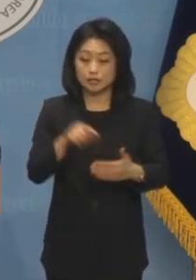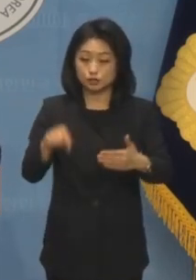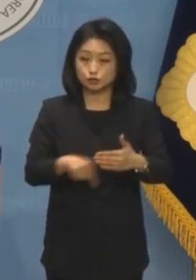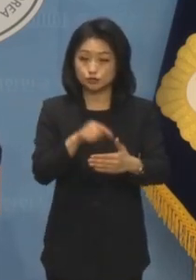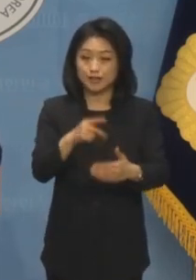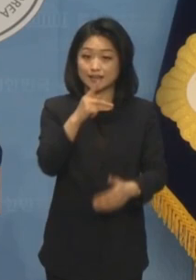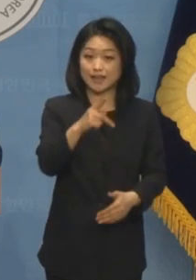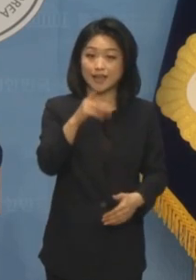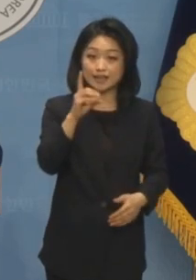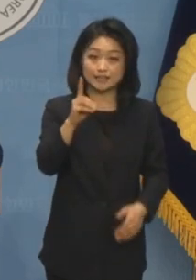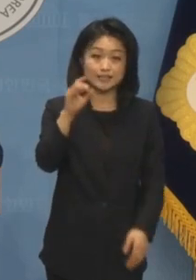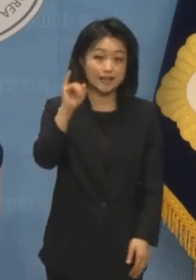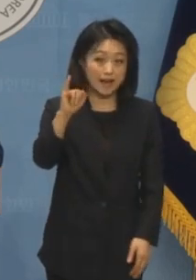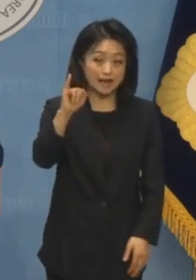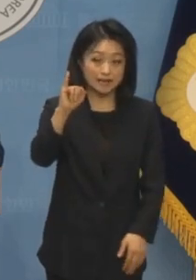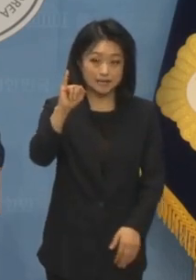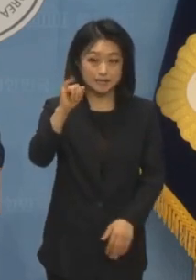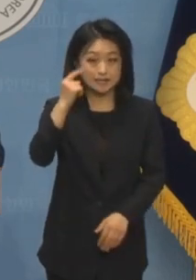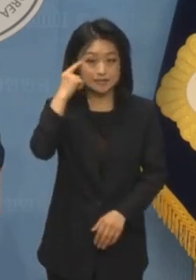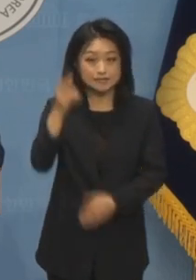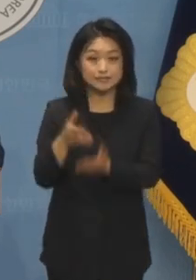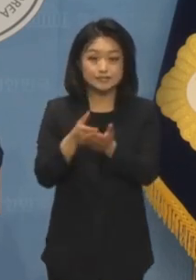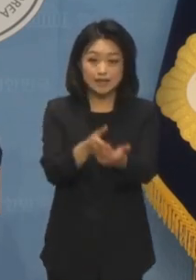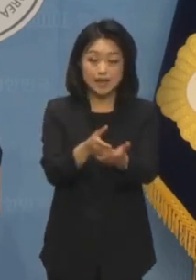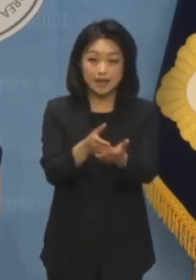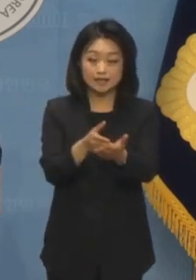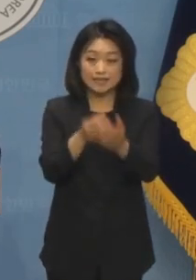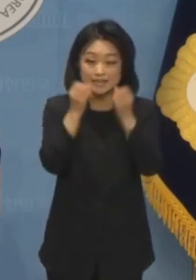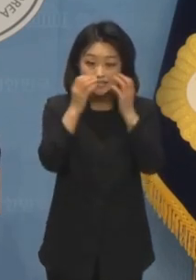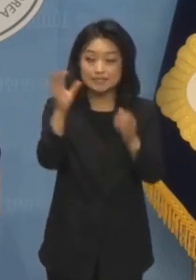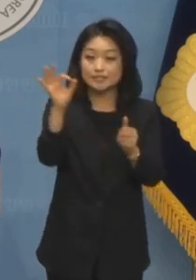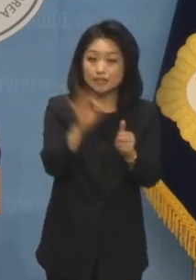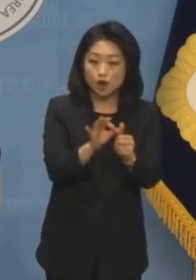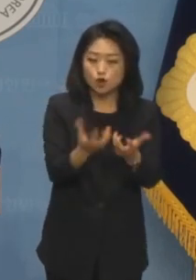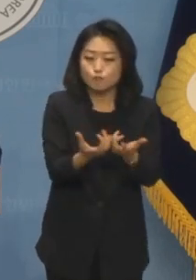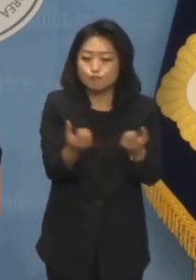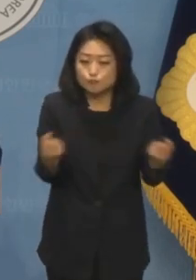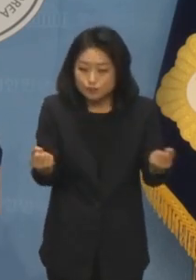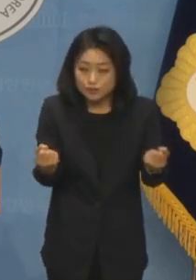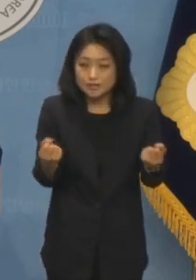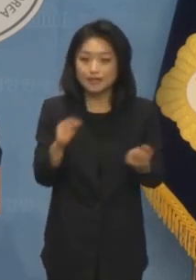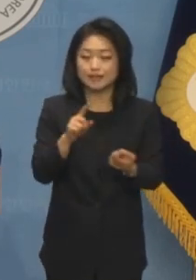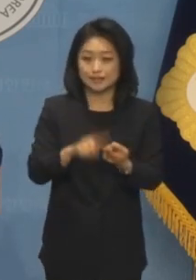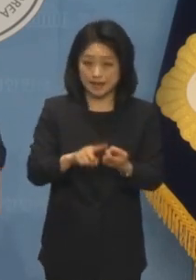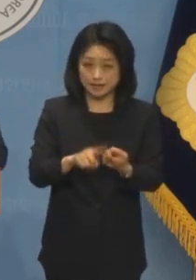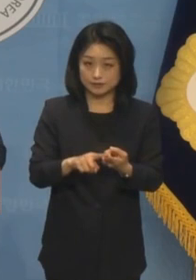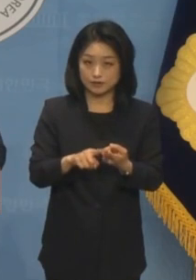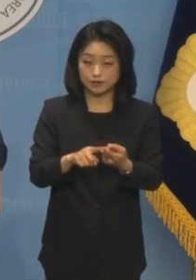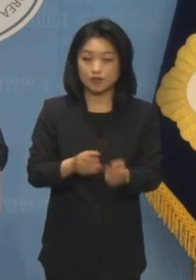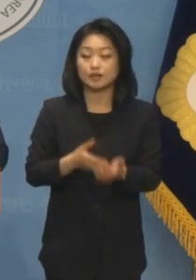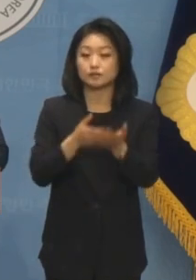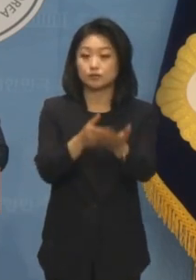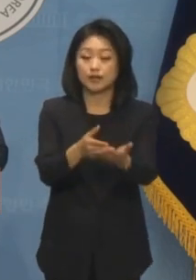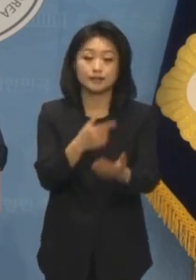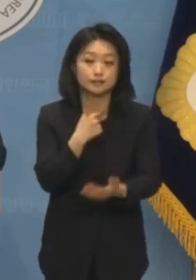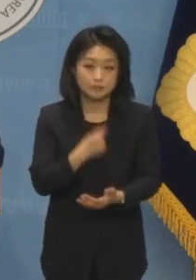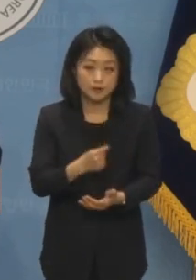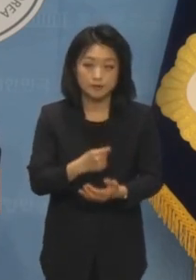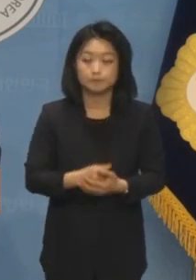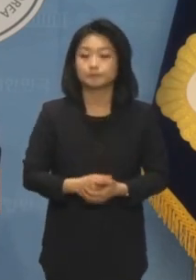KDI가 제안한 신연금 분리신설안을 연금개혁특위에서 논의해 주실 것을 요청드리고자 합니다.